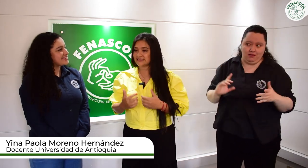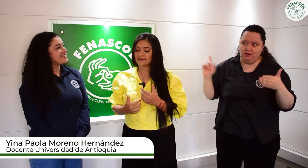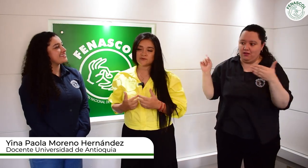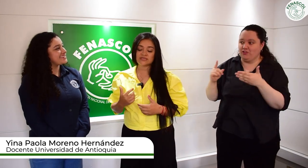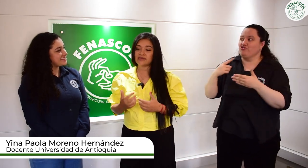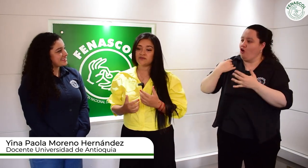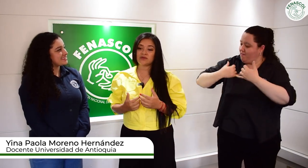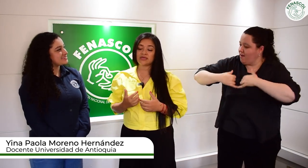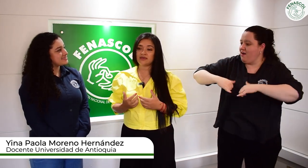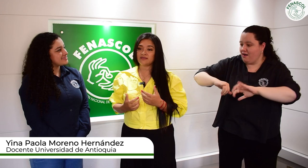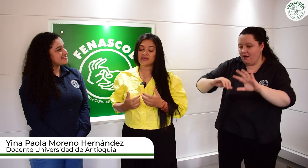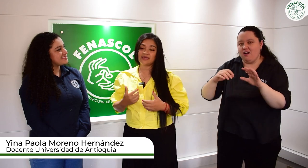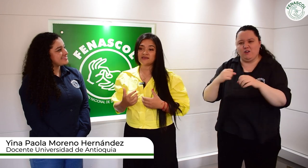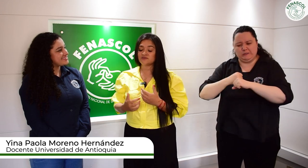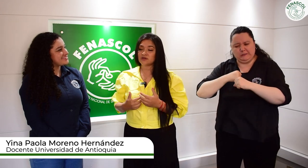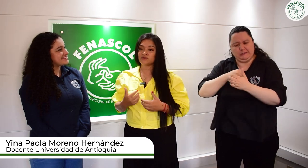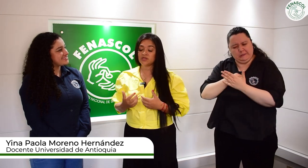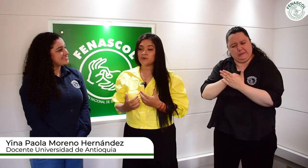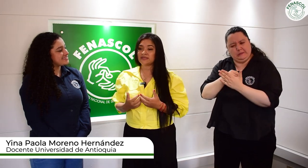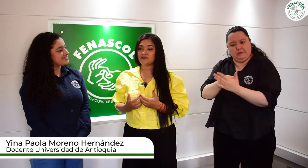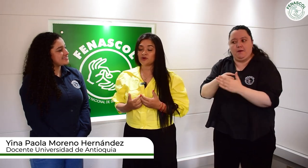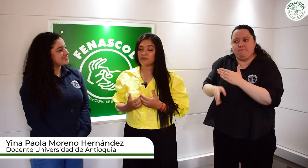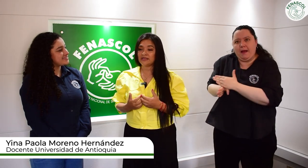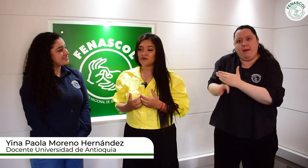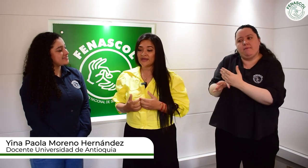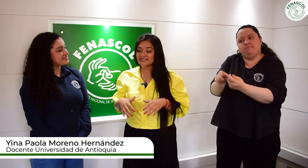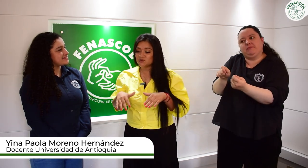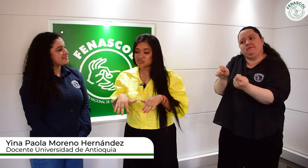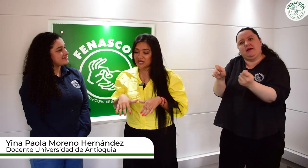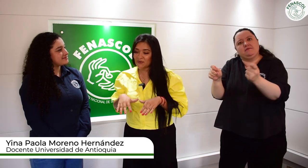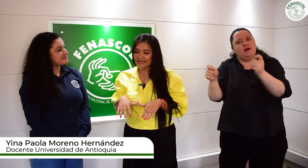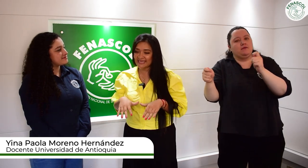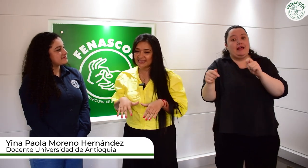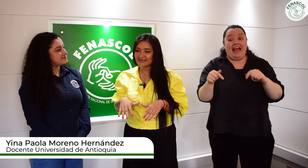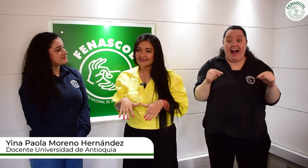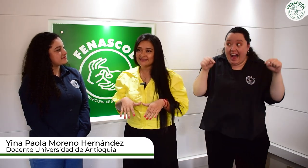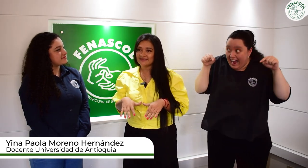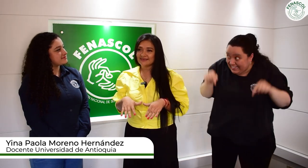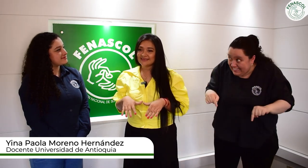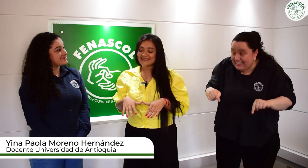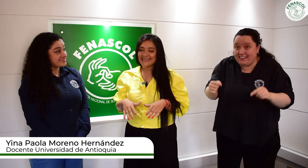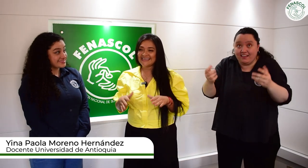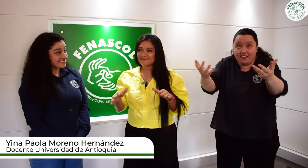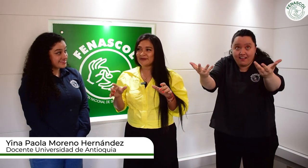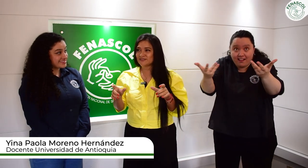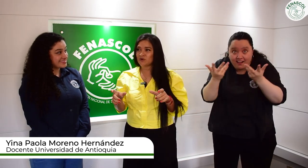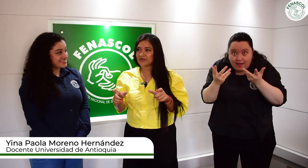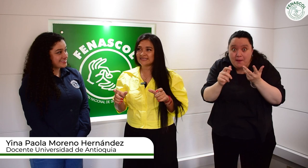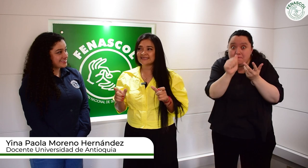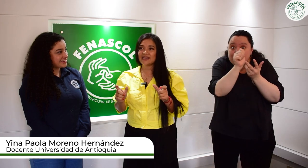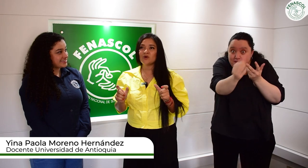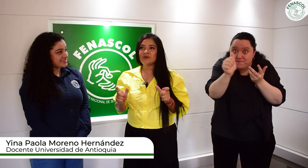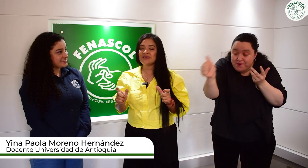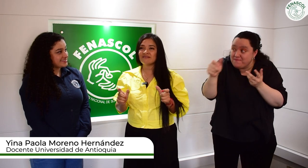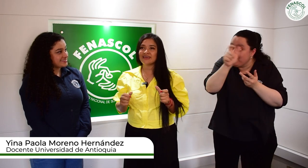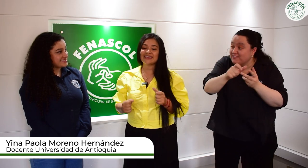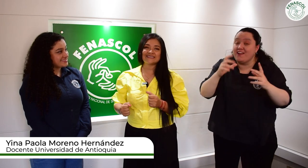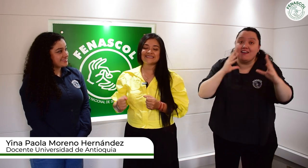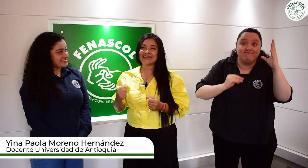tratando de que eso se continúe transformando. Escucharlo aquí, de las personas que lo viven, que están ahí